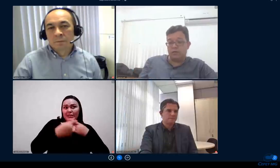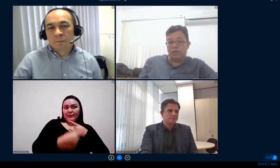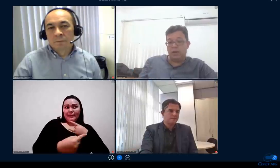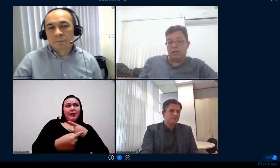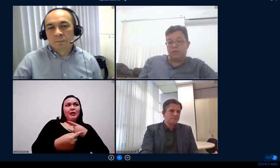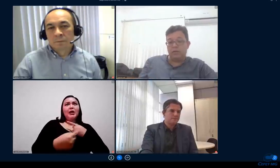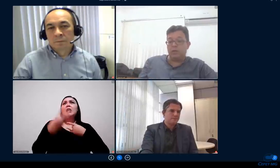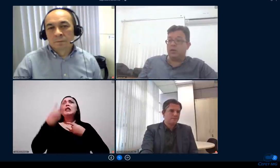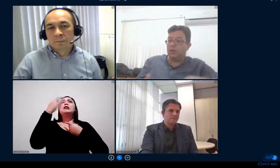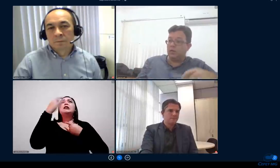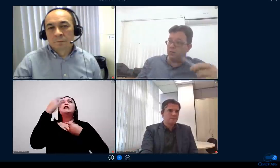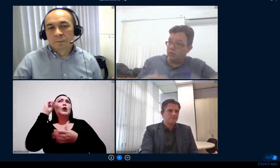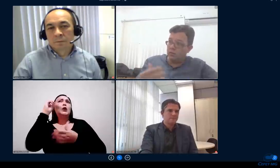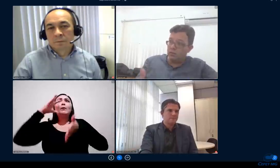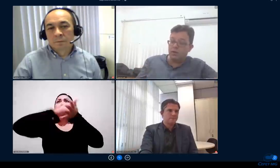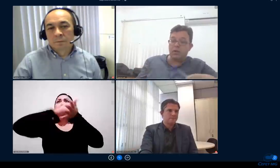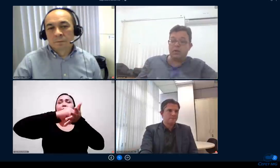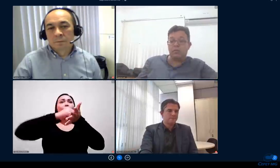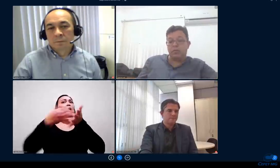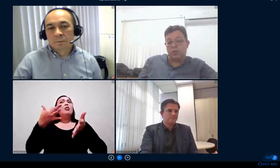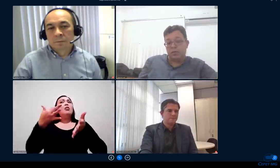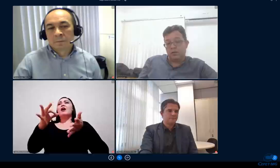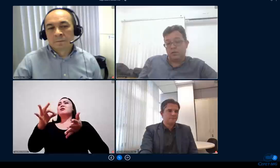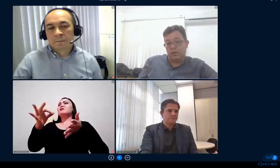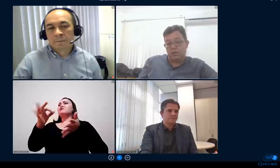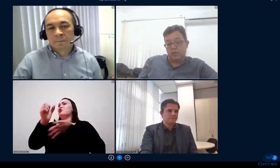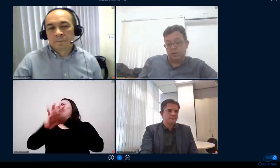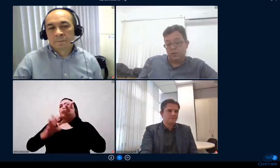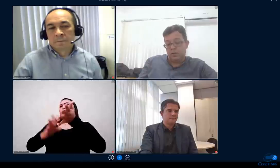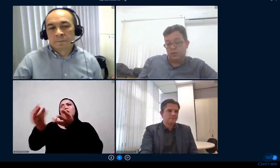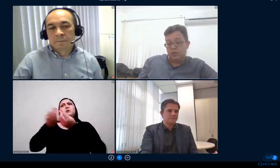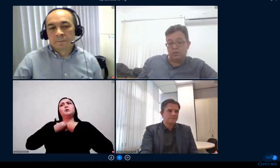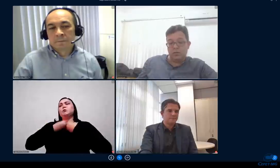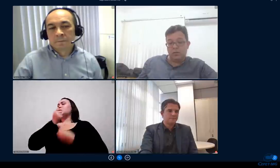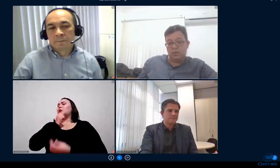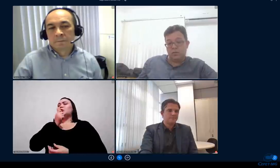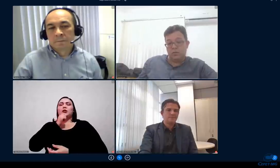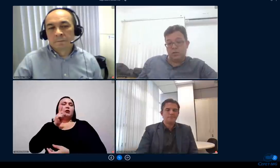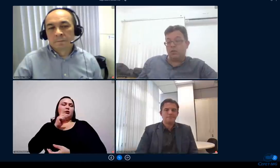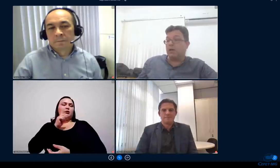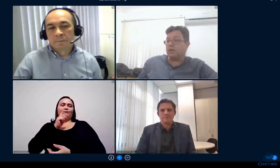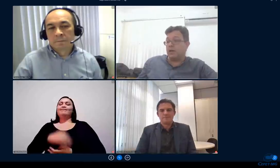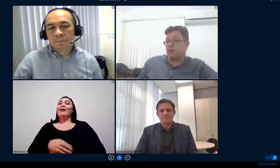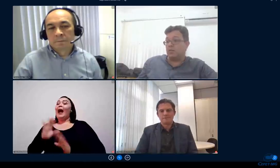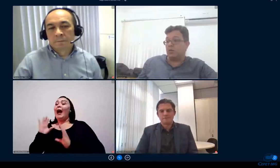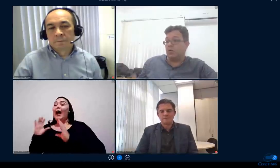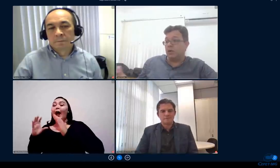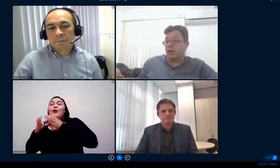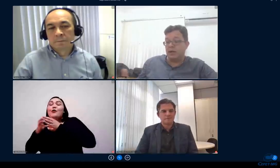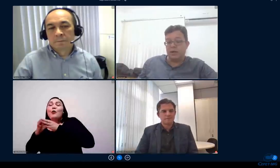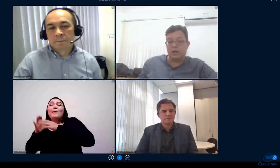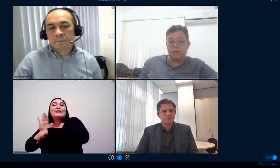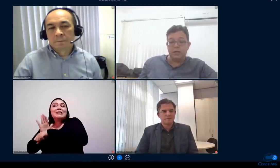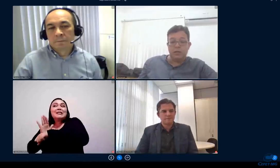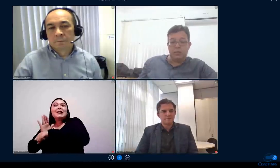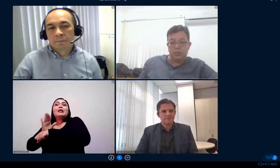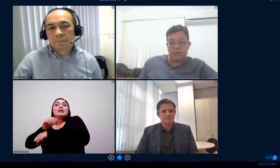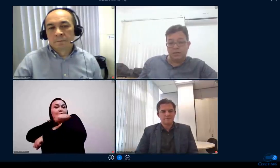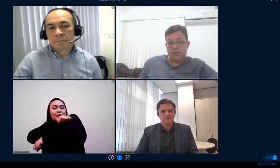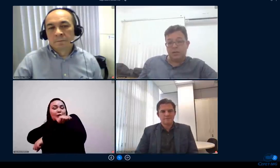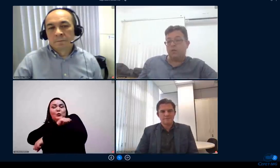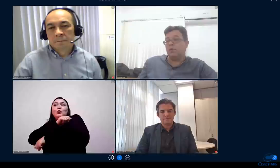entregaram as atividades e aí o pessoal da assistência estudantil corre atrás procura ligar